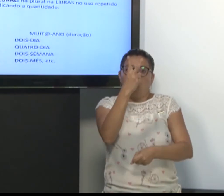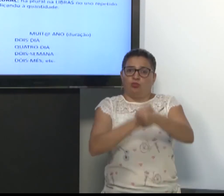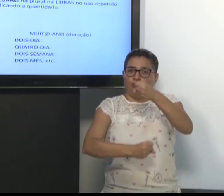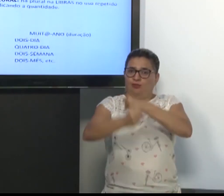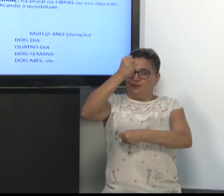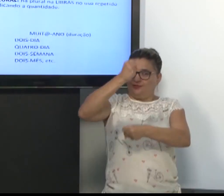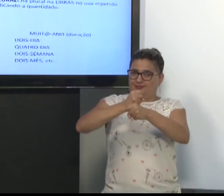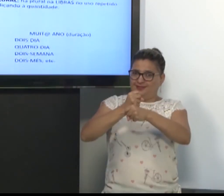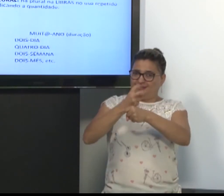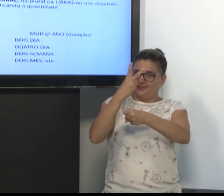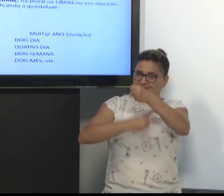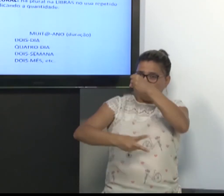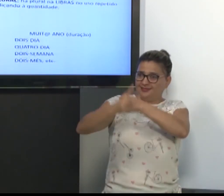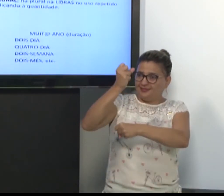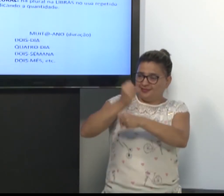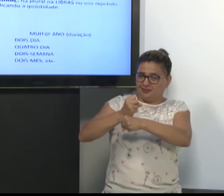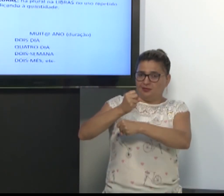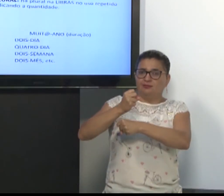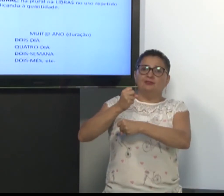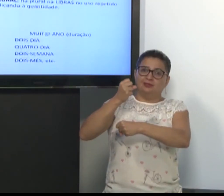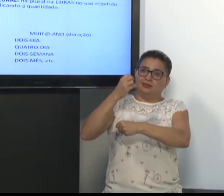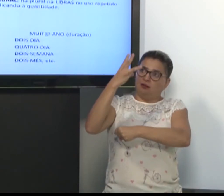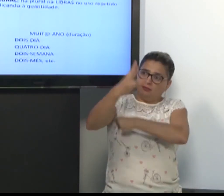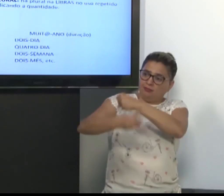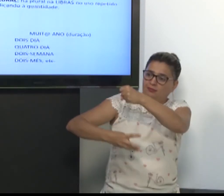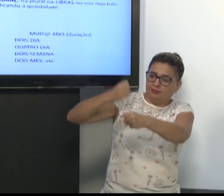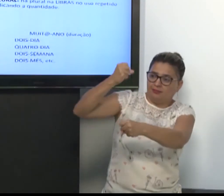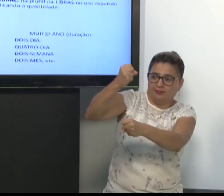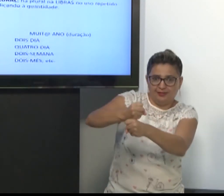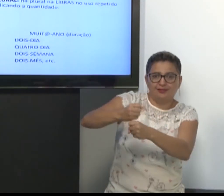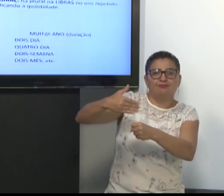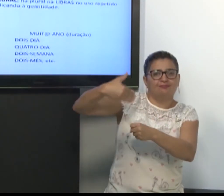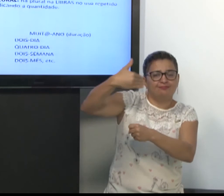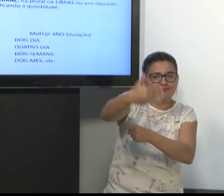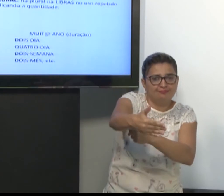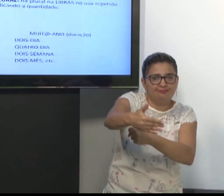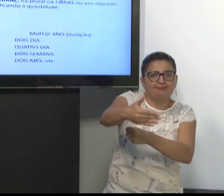atrás, daqui a três anos, há dois anos atrás.